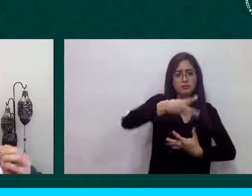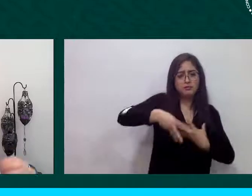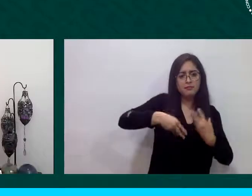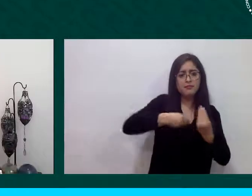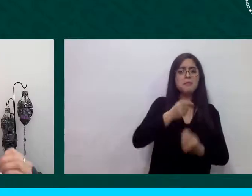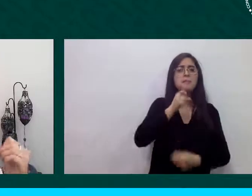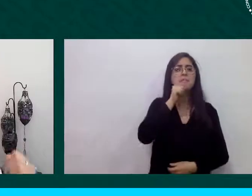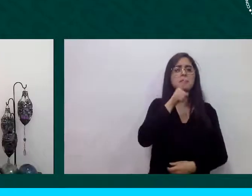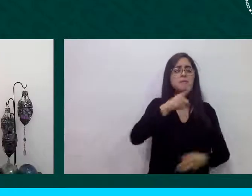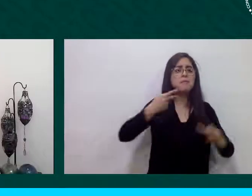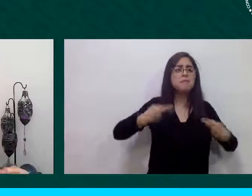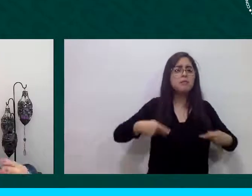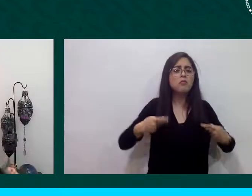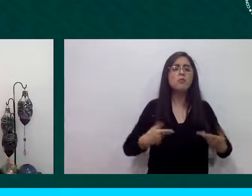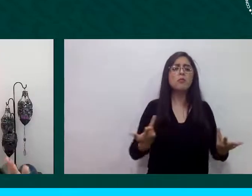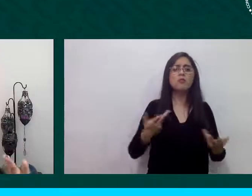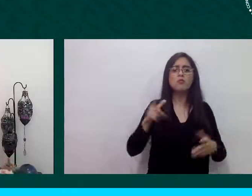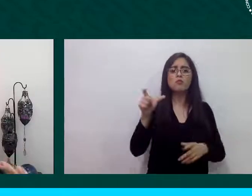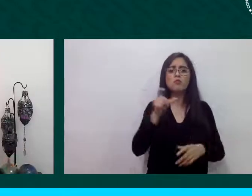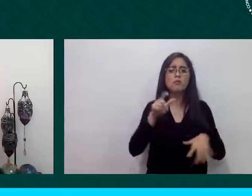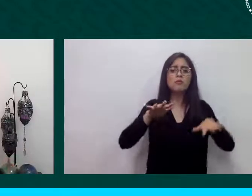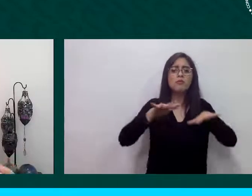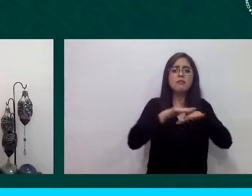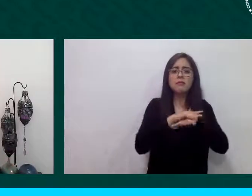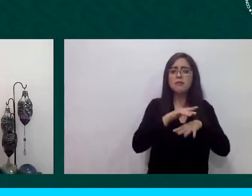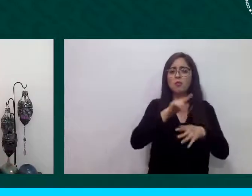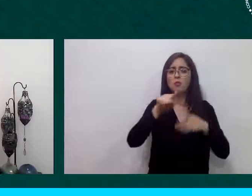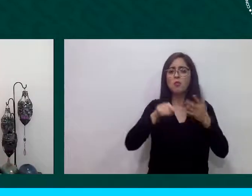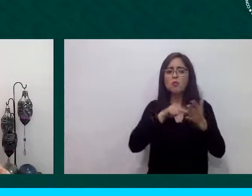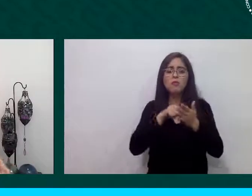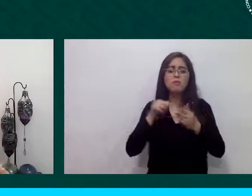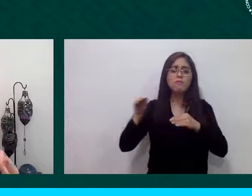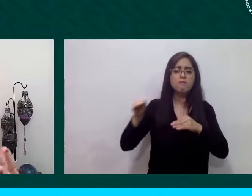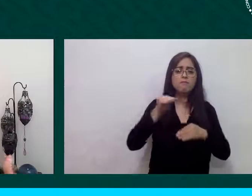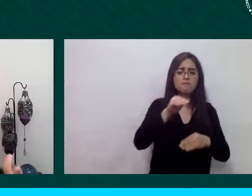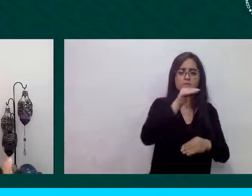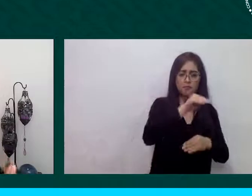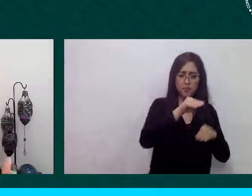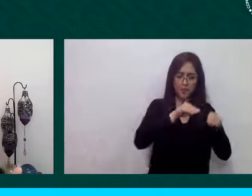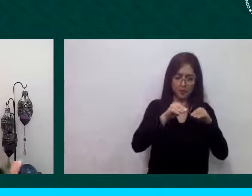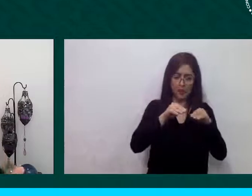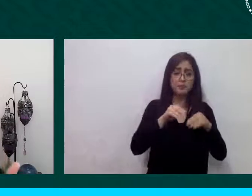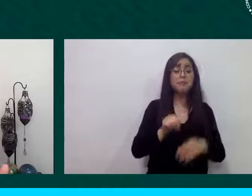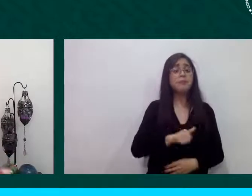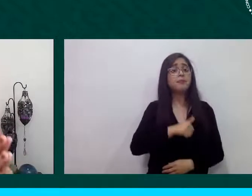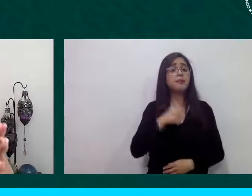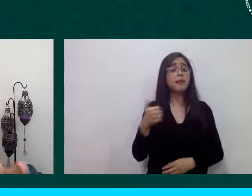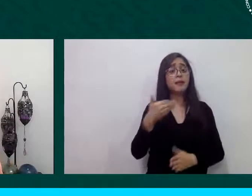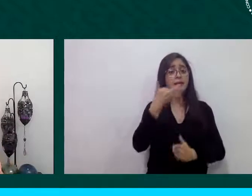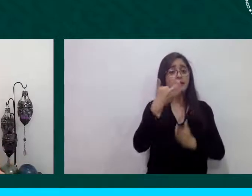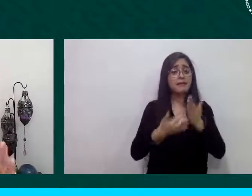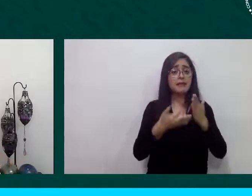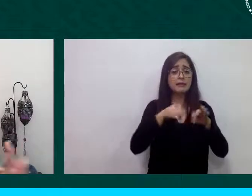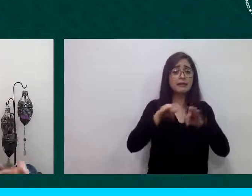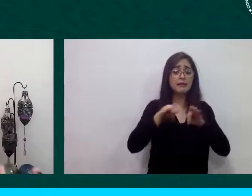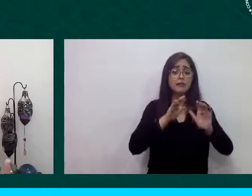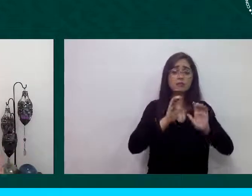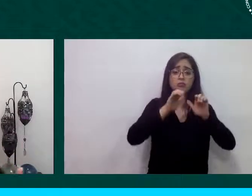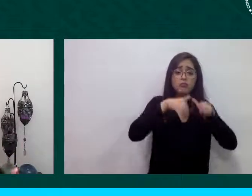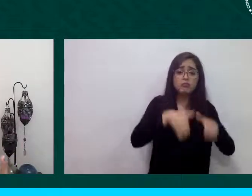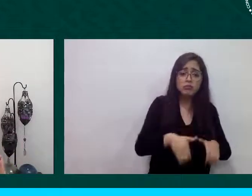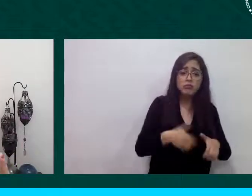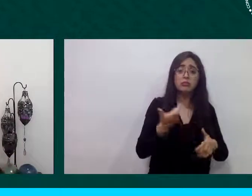este tema respecto del empleo respecto del desarrollo económico siempre ha sido una necesidad tangible y por